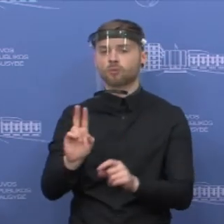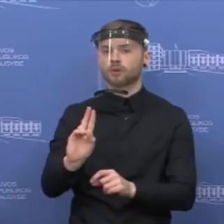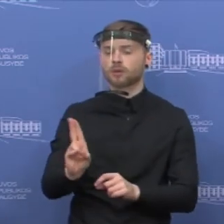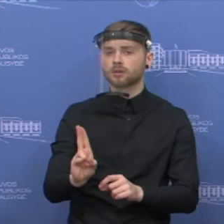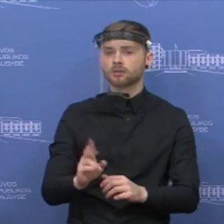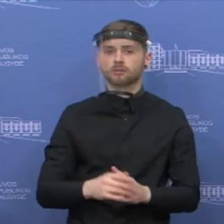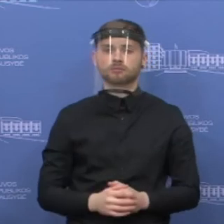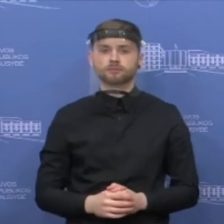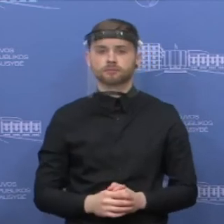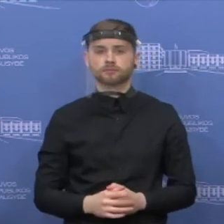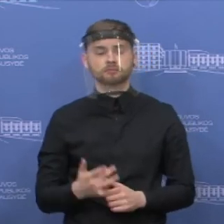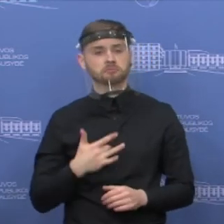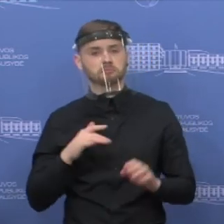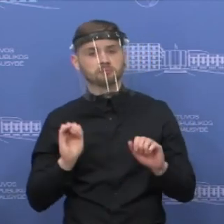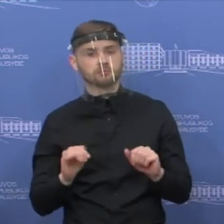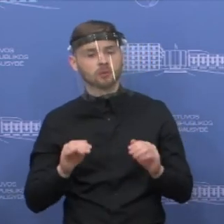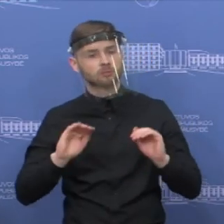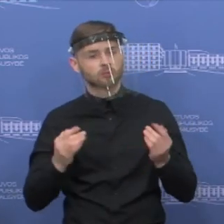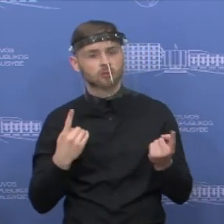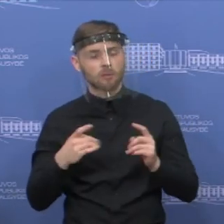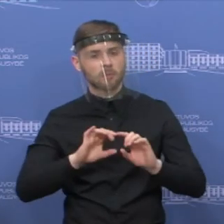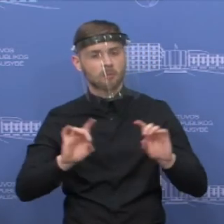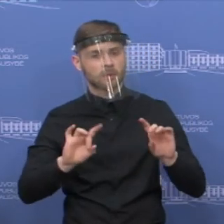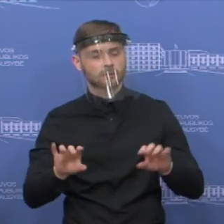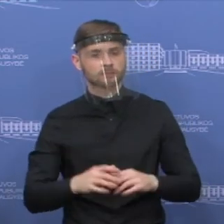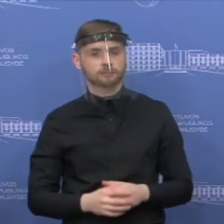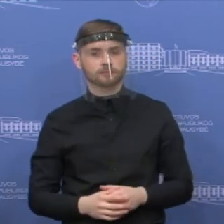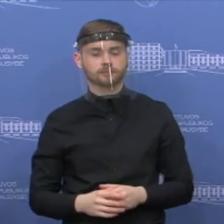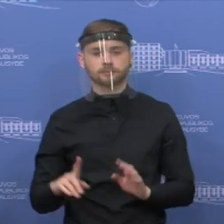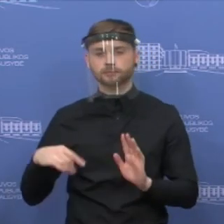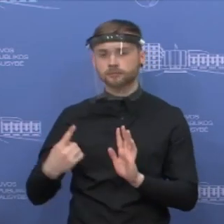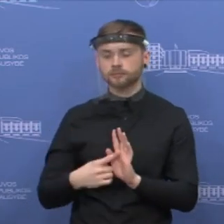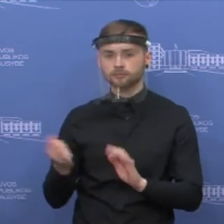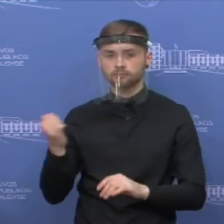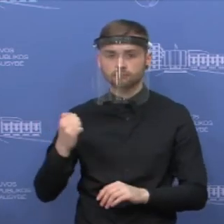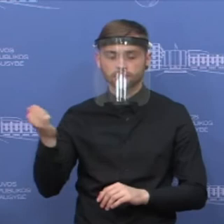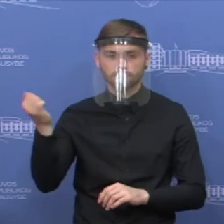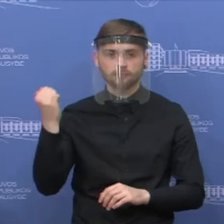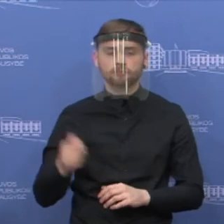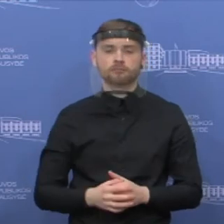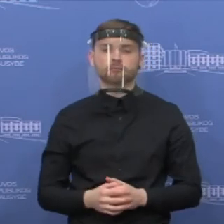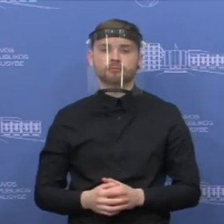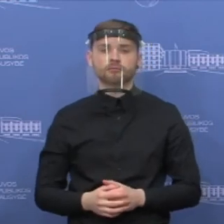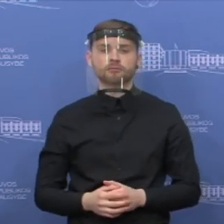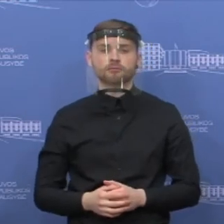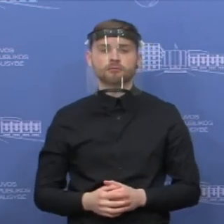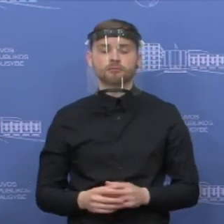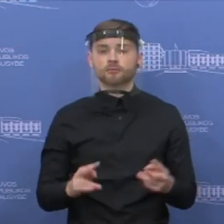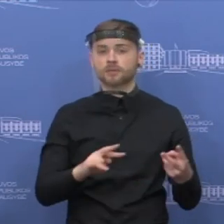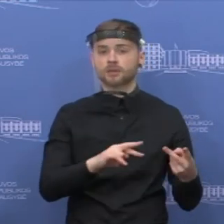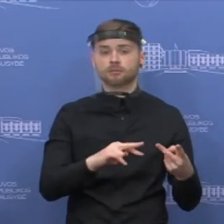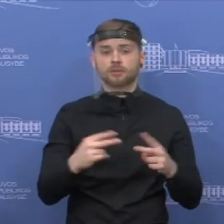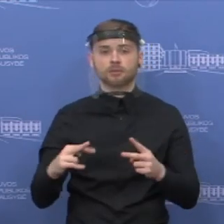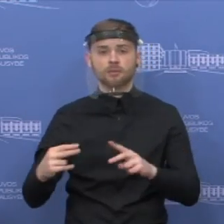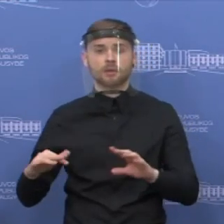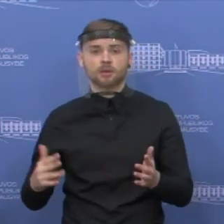kur jie vyksta, tiesiog galit tą informaciją detalizuoti. Ačiū už klausimą. Tikrai pasikeitimų mes kol kas nefiksuojame.